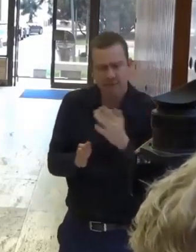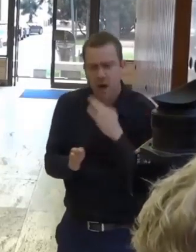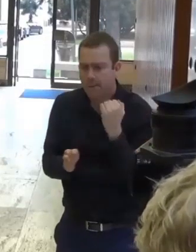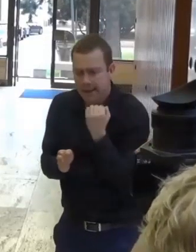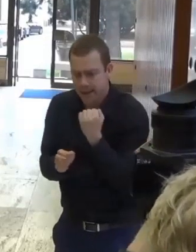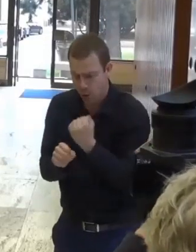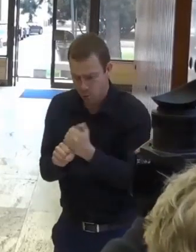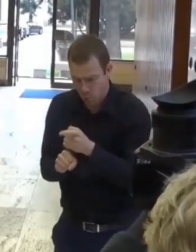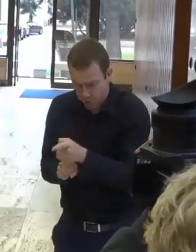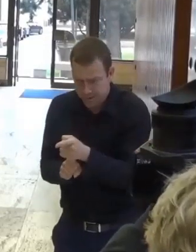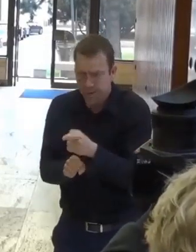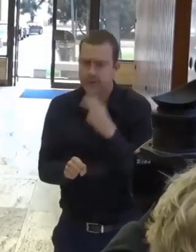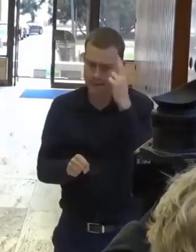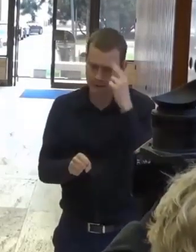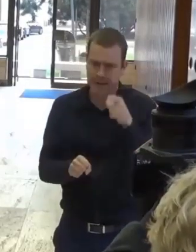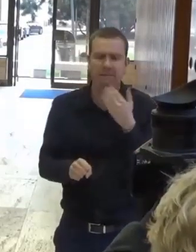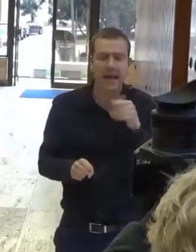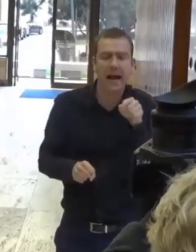kde ich treba.